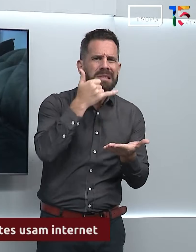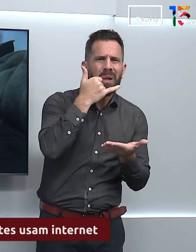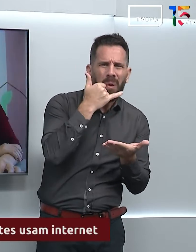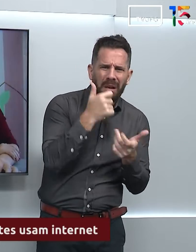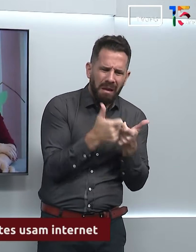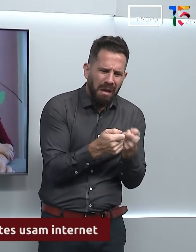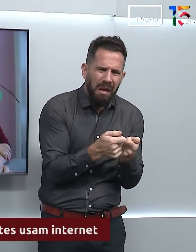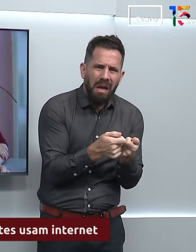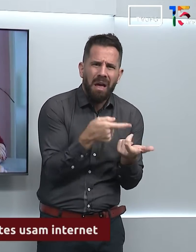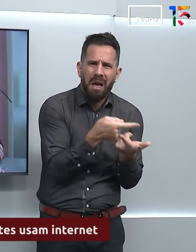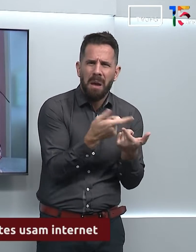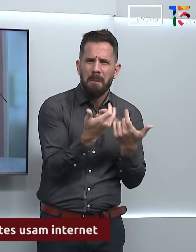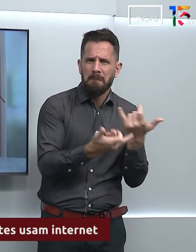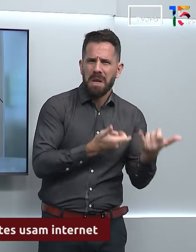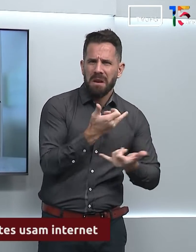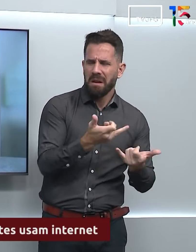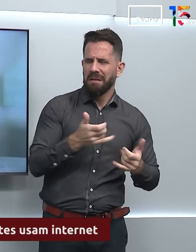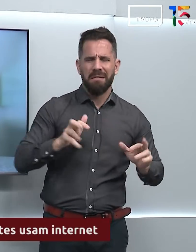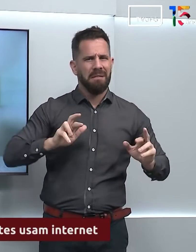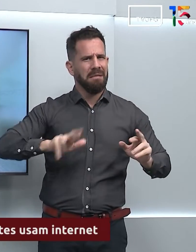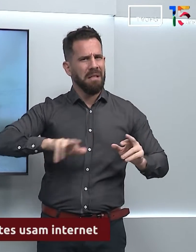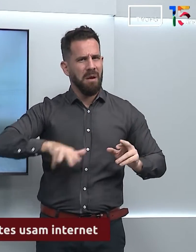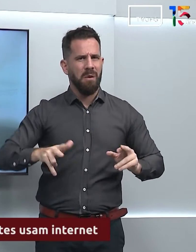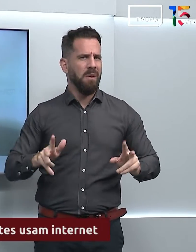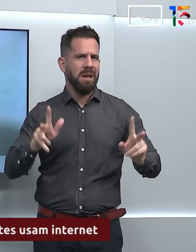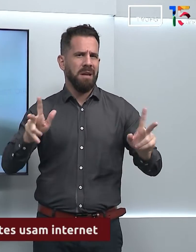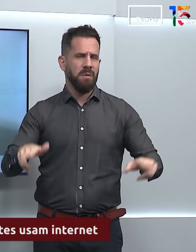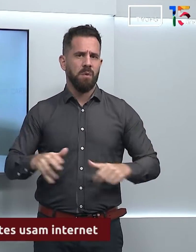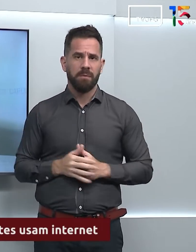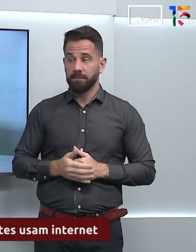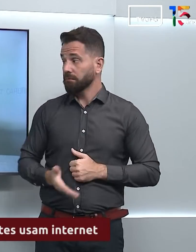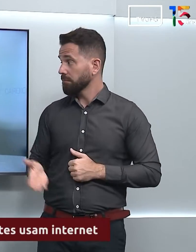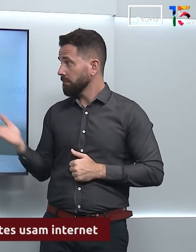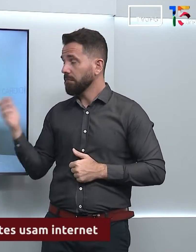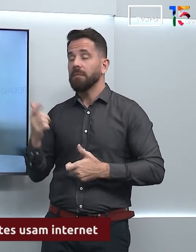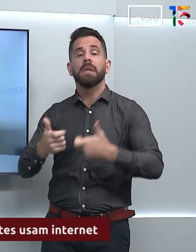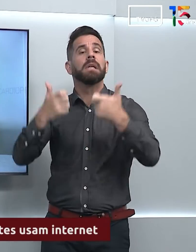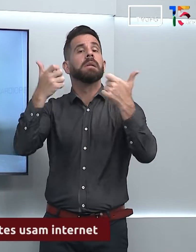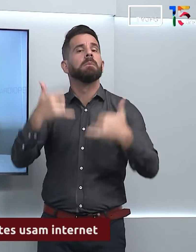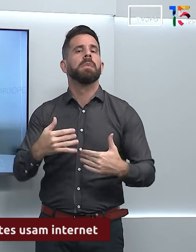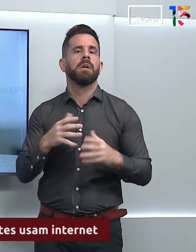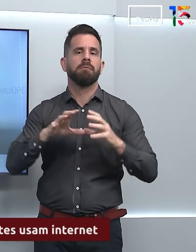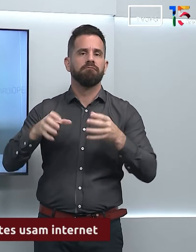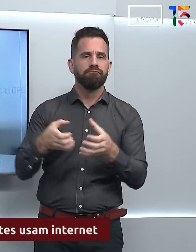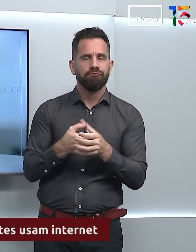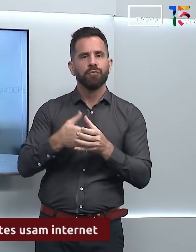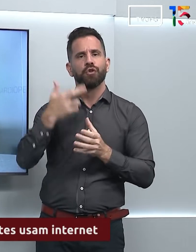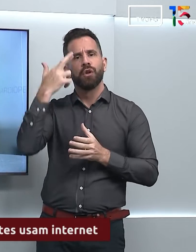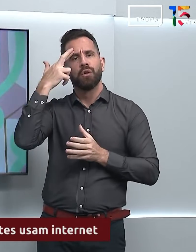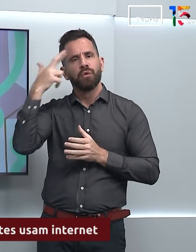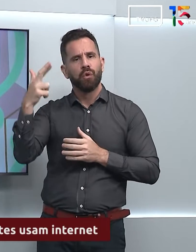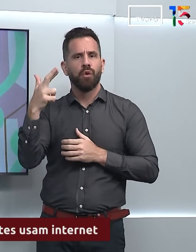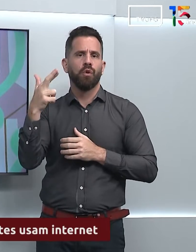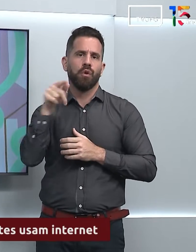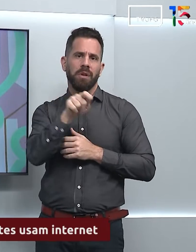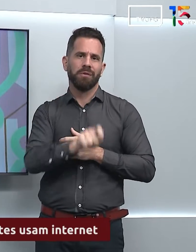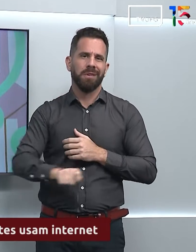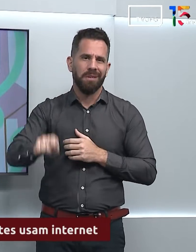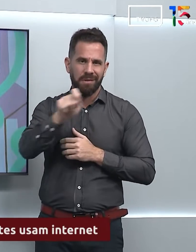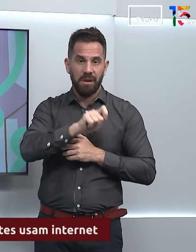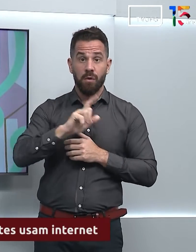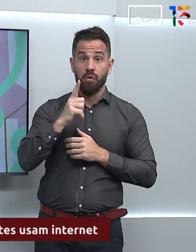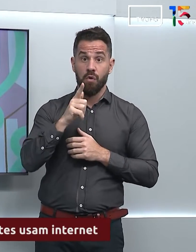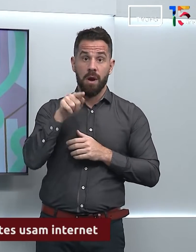exemplo. É o que explica Mirna de Souza, que é diretora da Sociedade Goiana de Pediatria. Não há uma